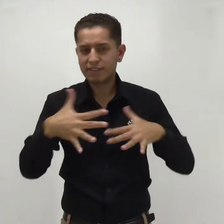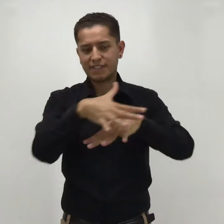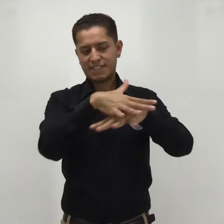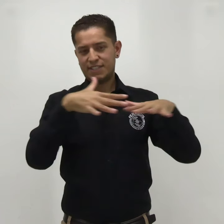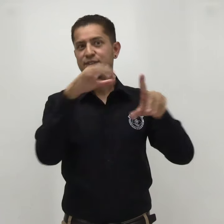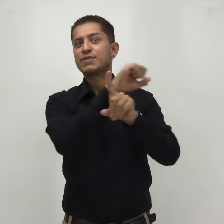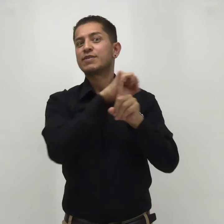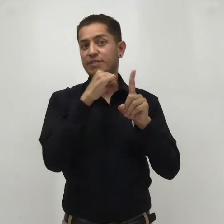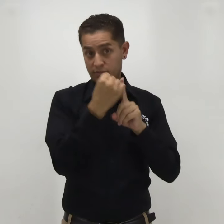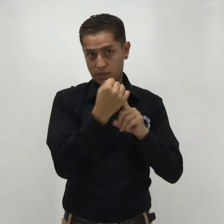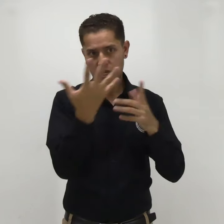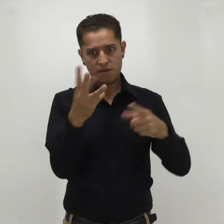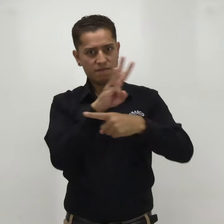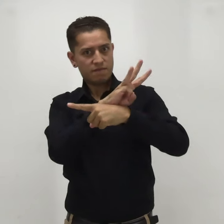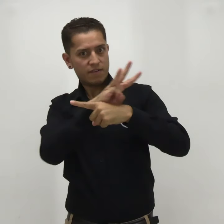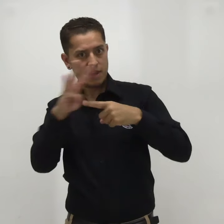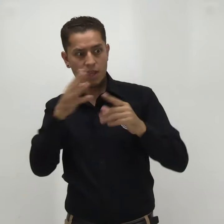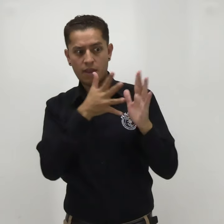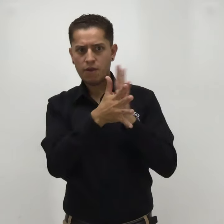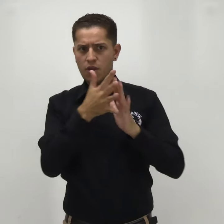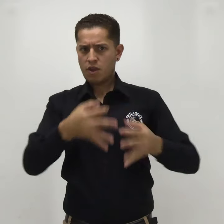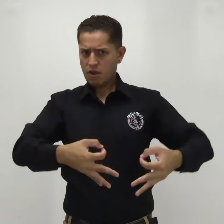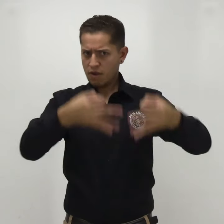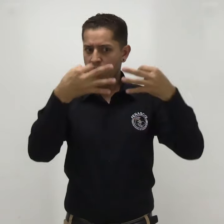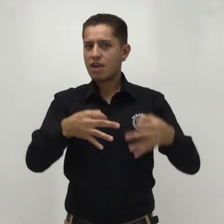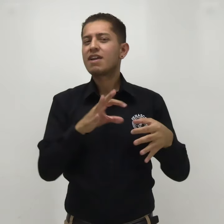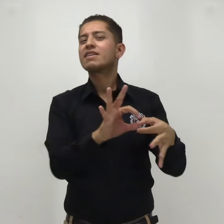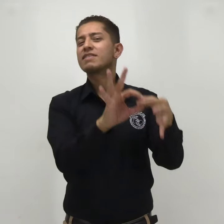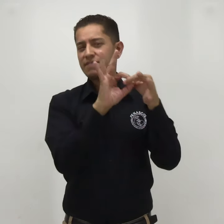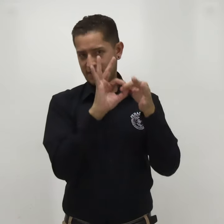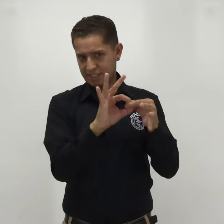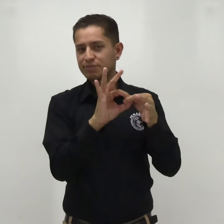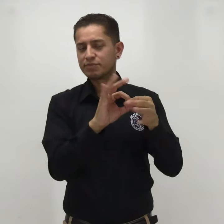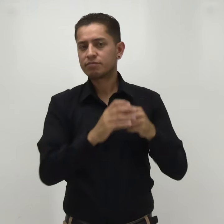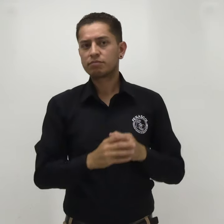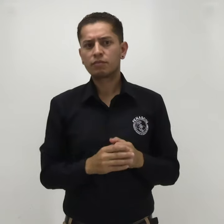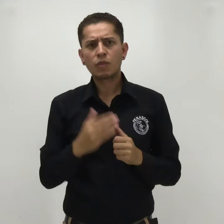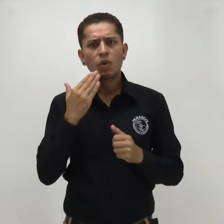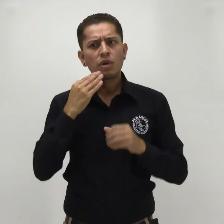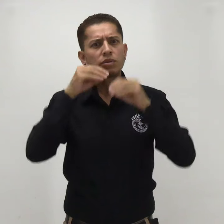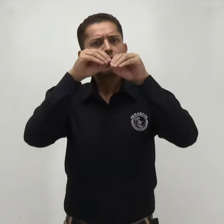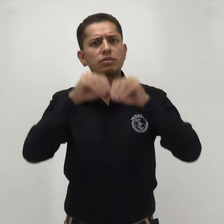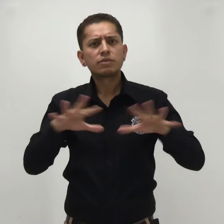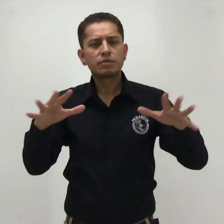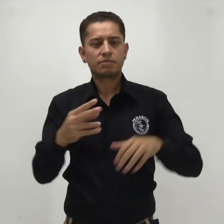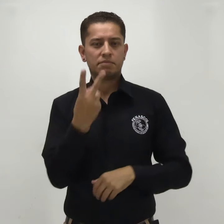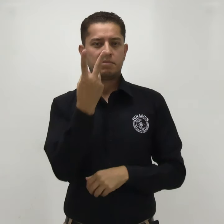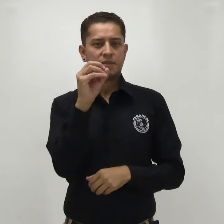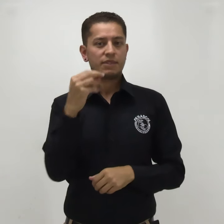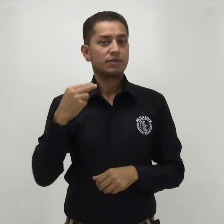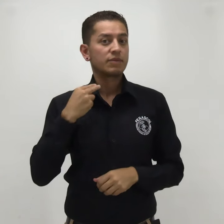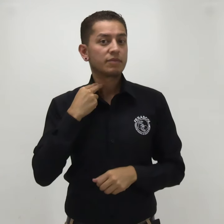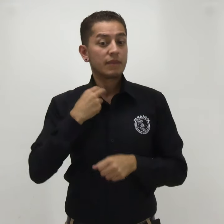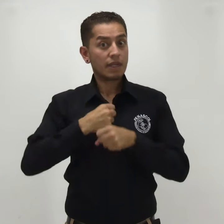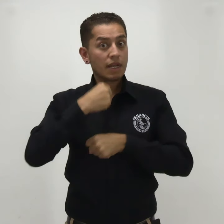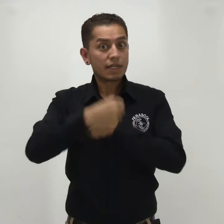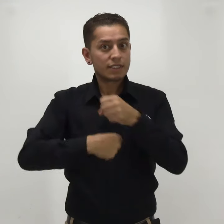de comunicación oficiales de FENASCOL. Bogotá, noviembre 20, 2023